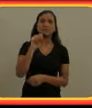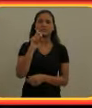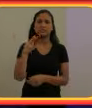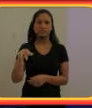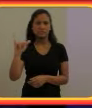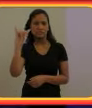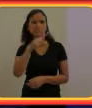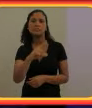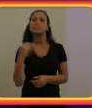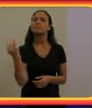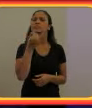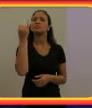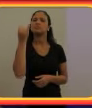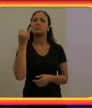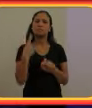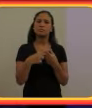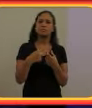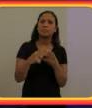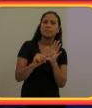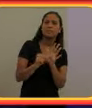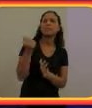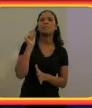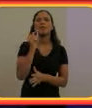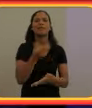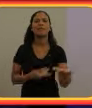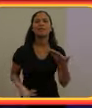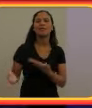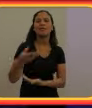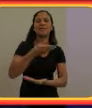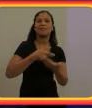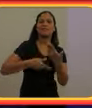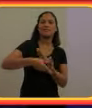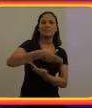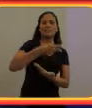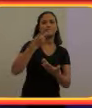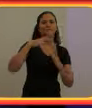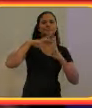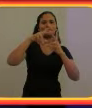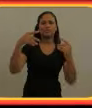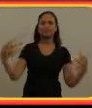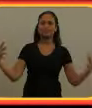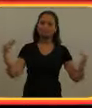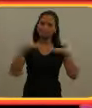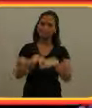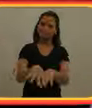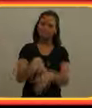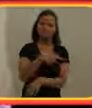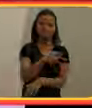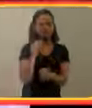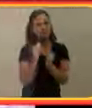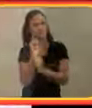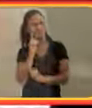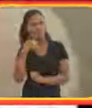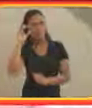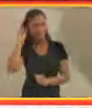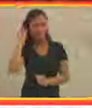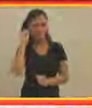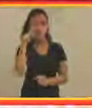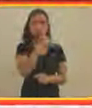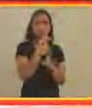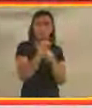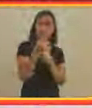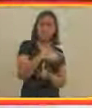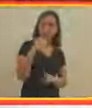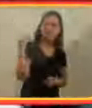SENSIT, é importante. Primeiro por conta dessa interação, é o elo entre os dois mundos, o mundo surdo e o mundo ouvinte. E para a sociedade é muito